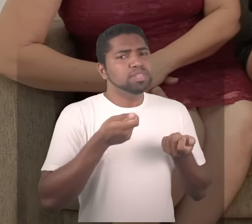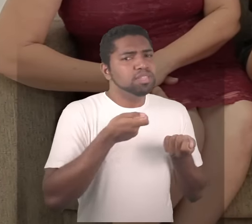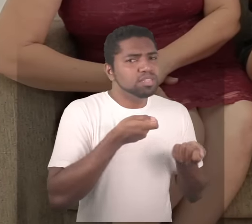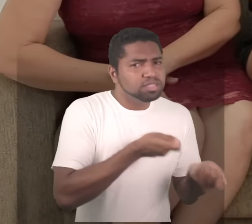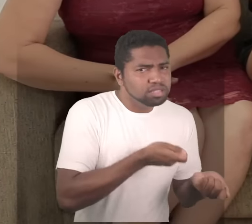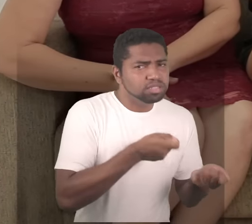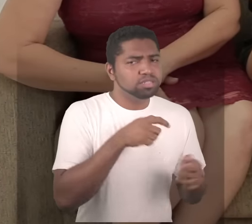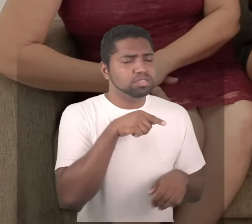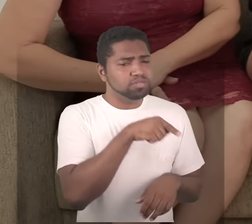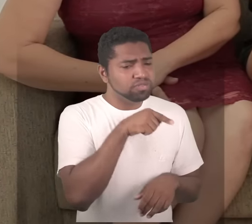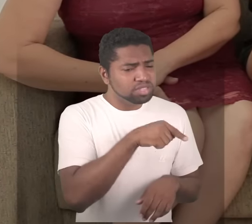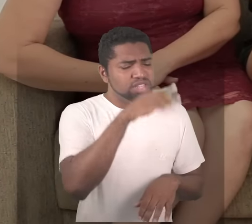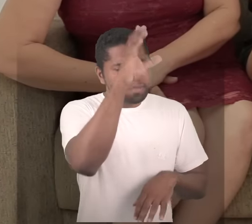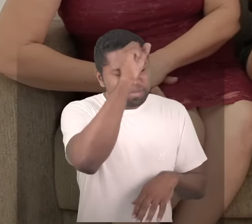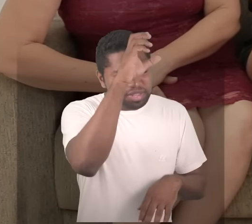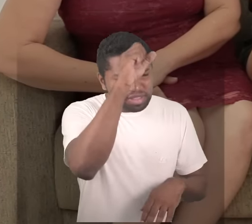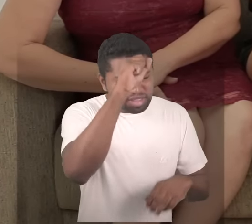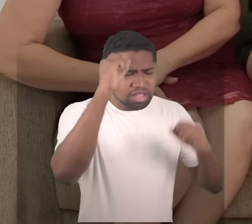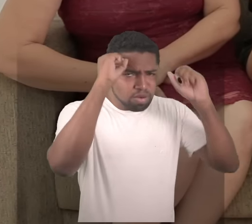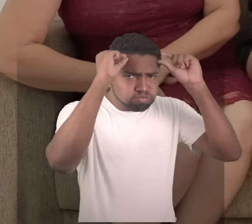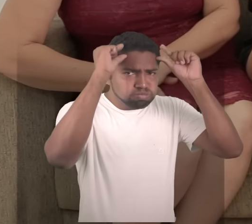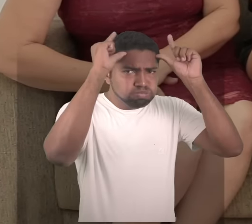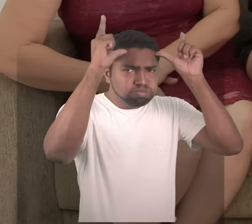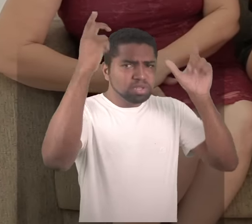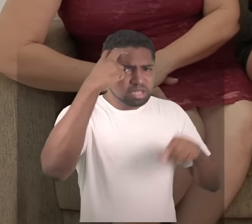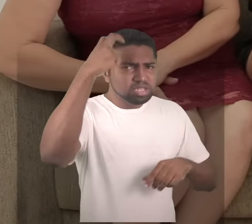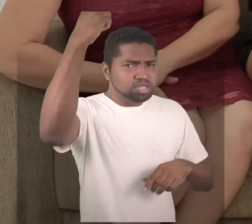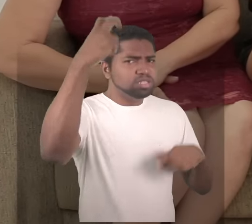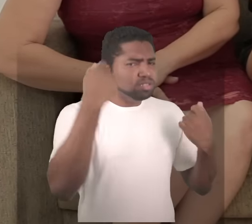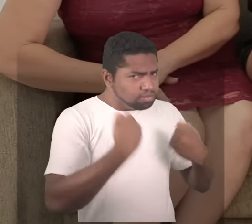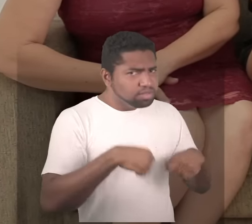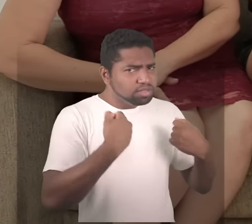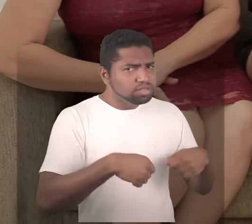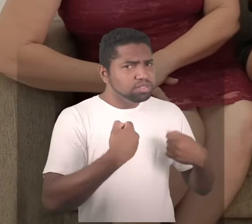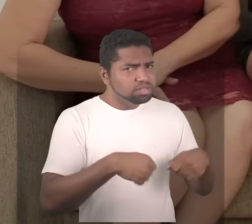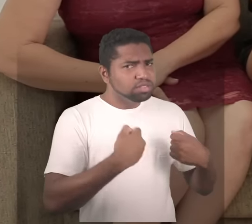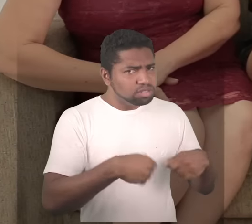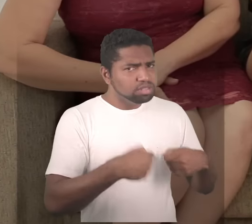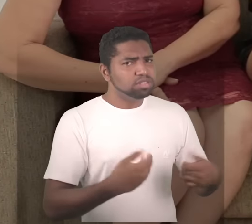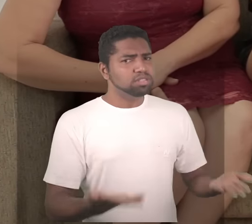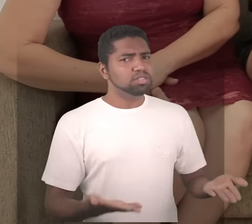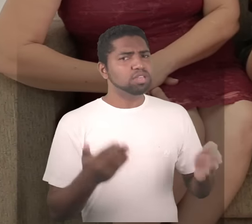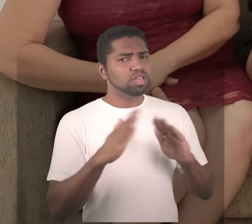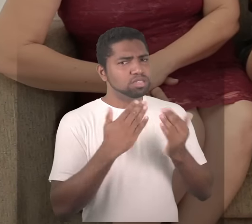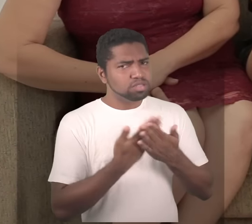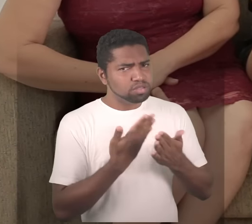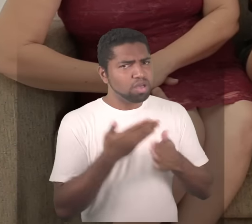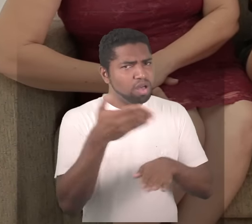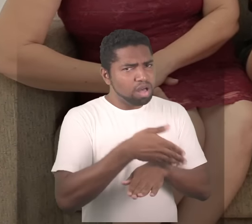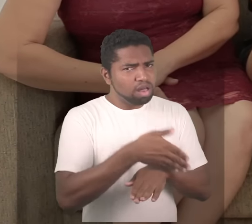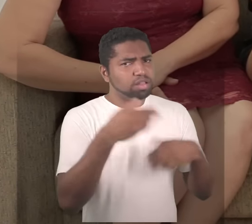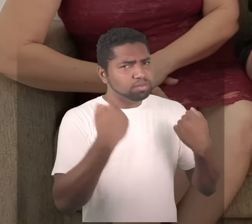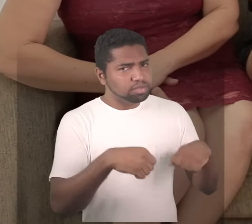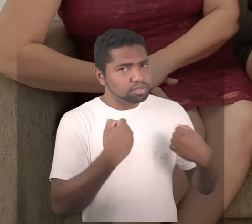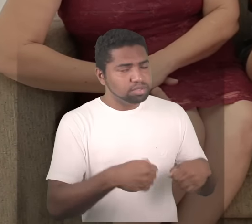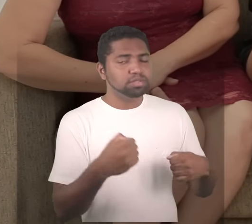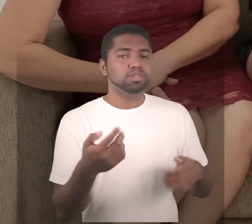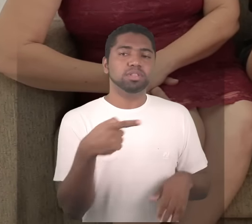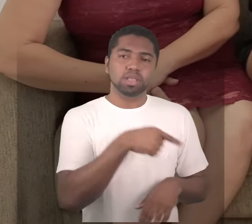bobo, um menino da roça? você precisa estudar para ser alguma coisa, ser instruído então foi assim que começou a história do pai no INSS o